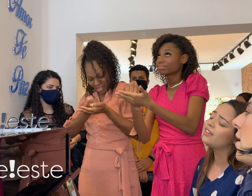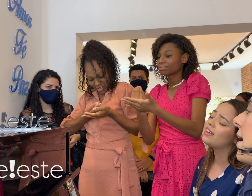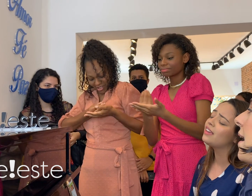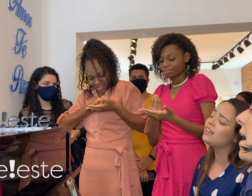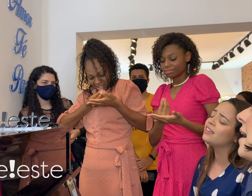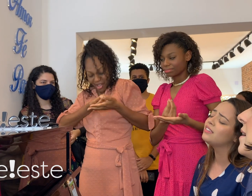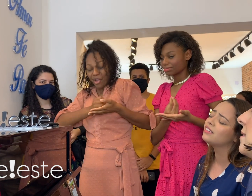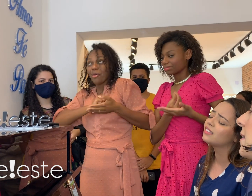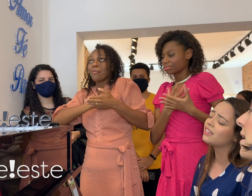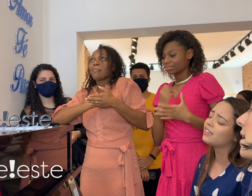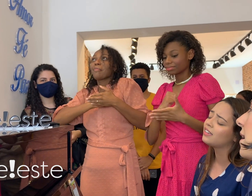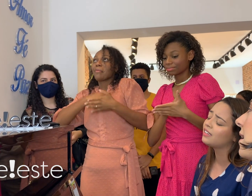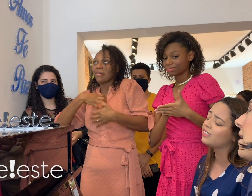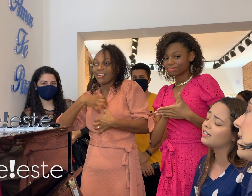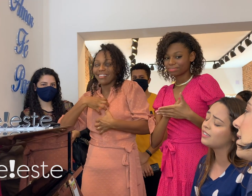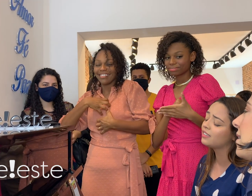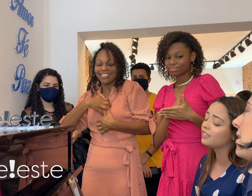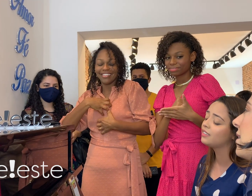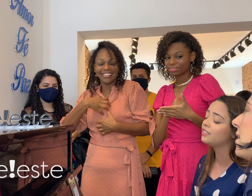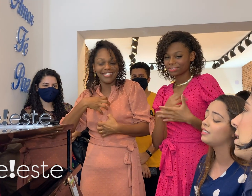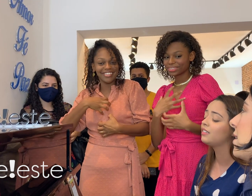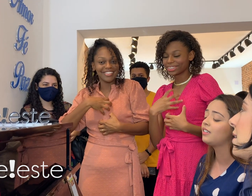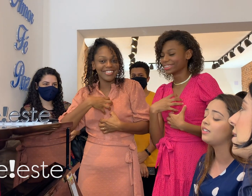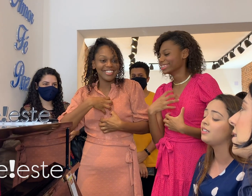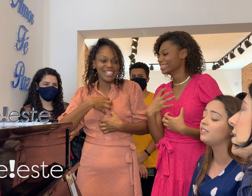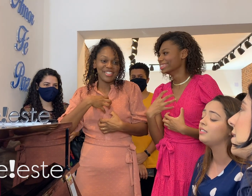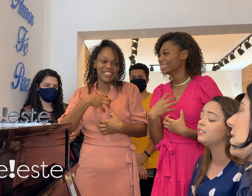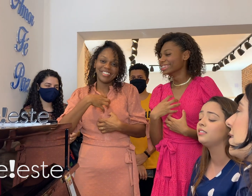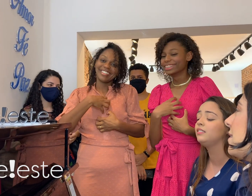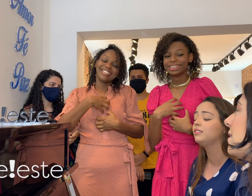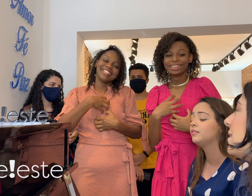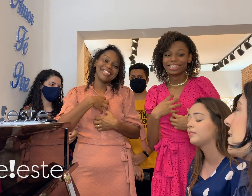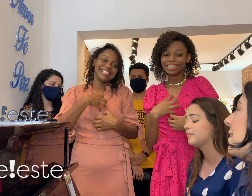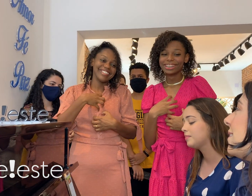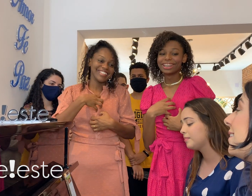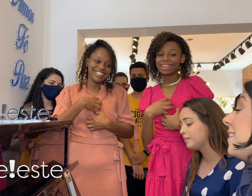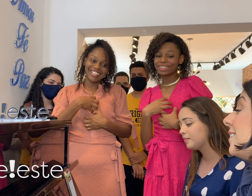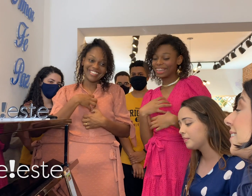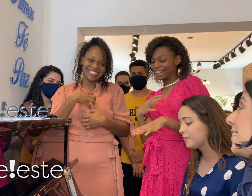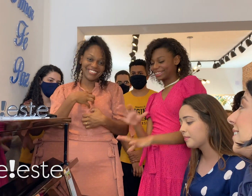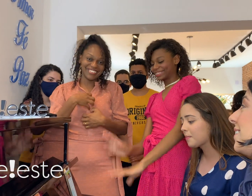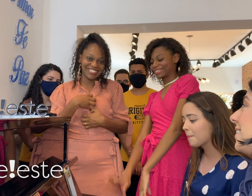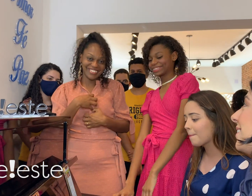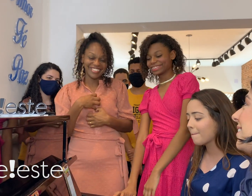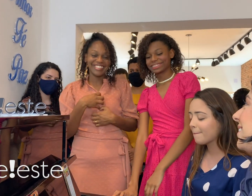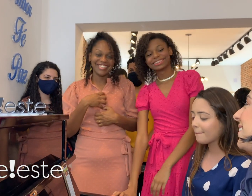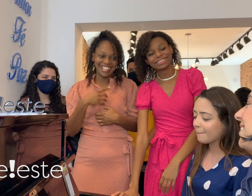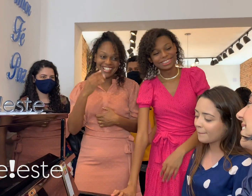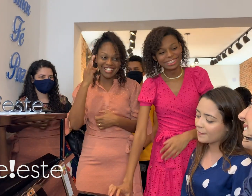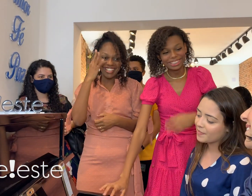está Eu live, temor não Que